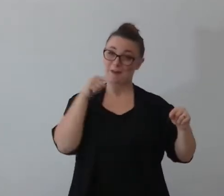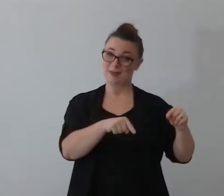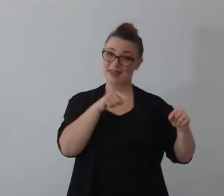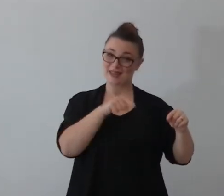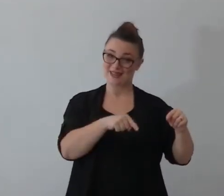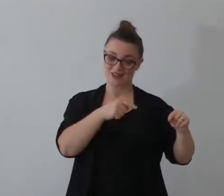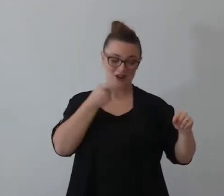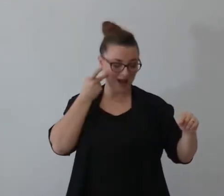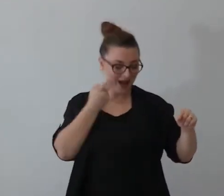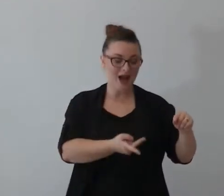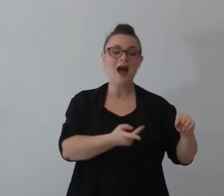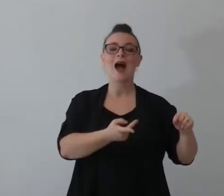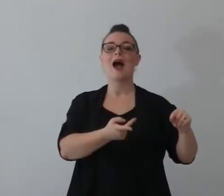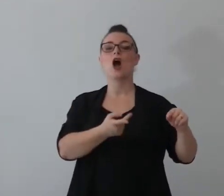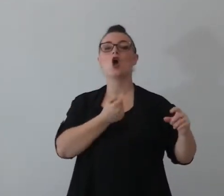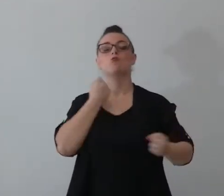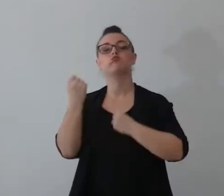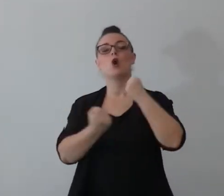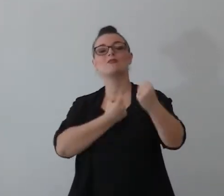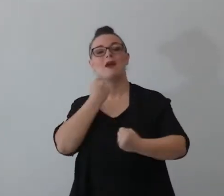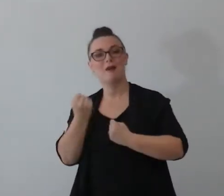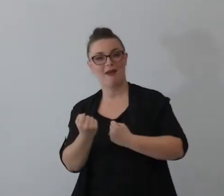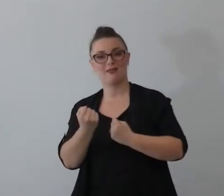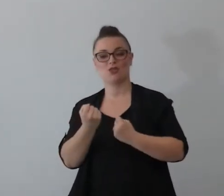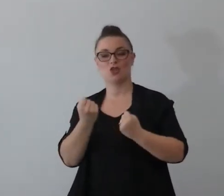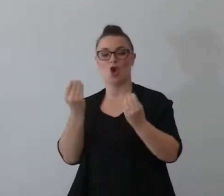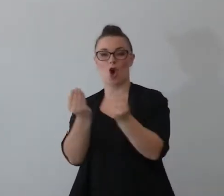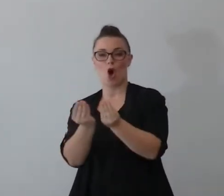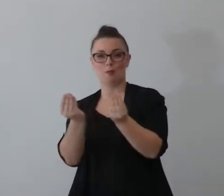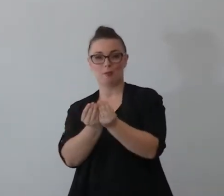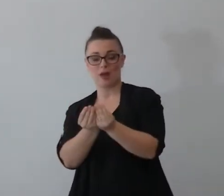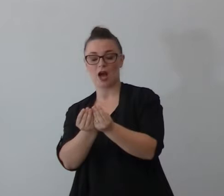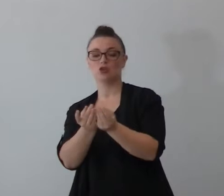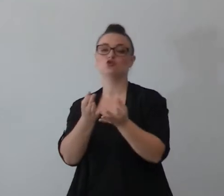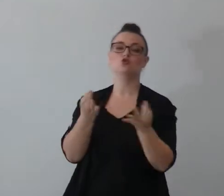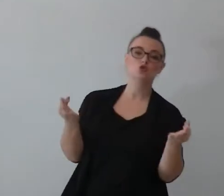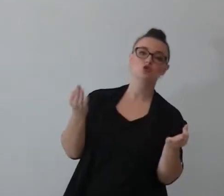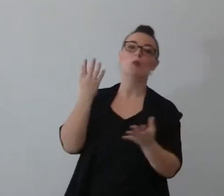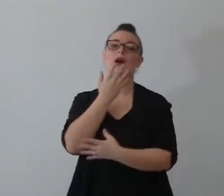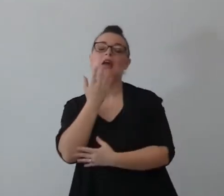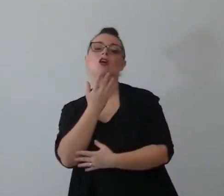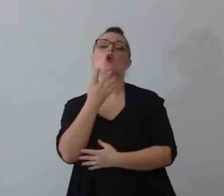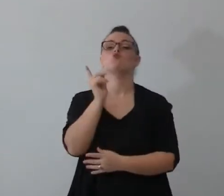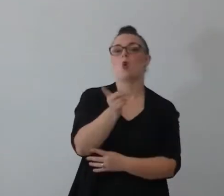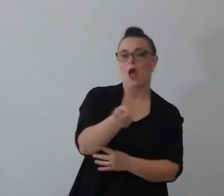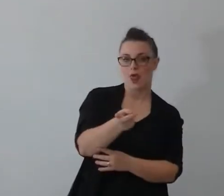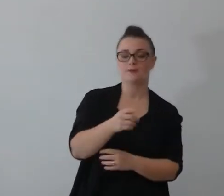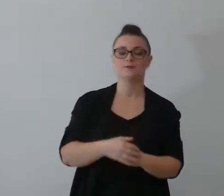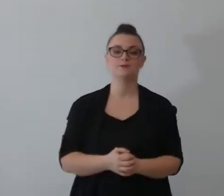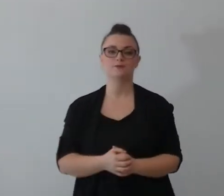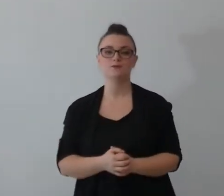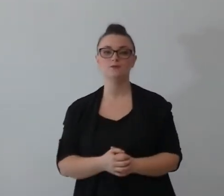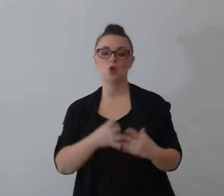di iniziare una relazione da modi modi giusti e modi sbagliati modi